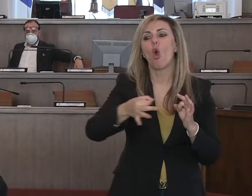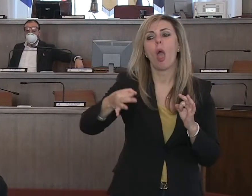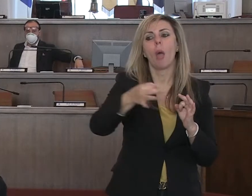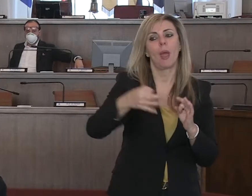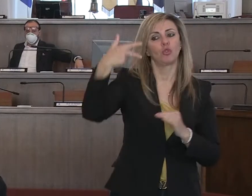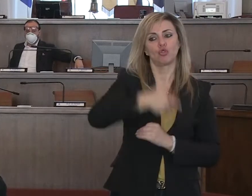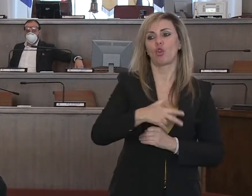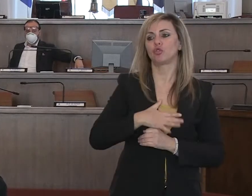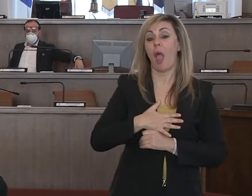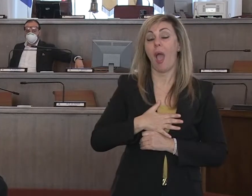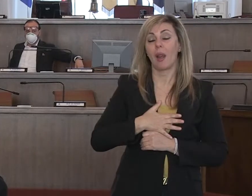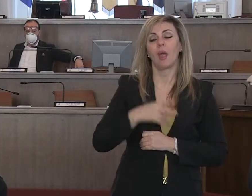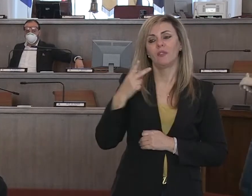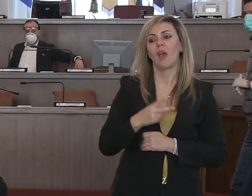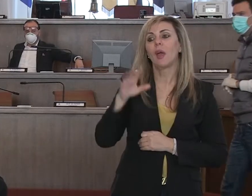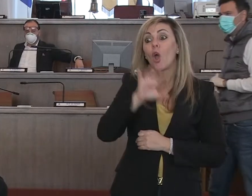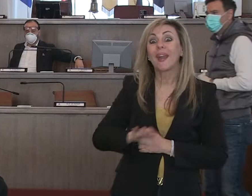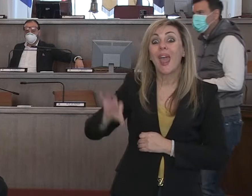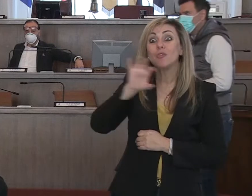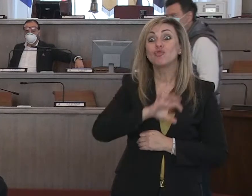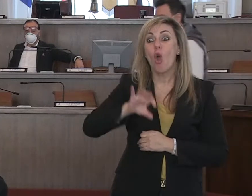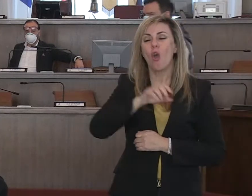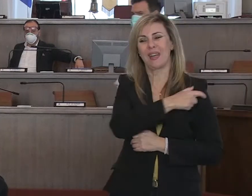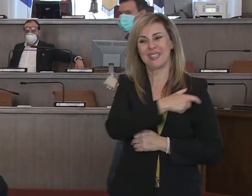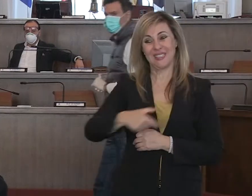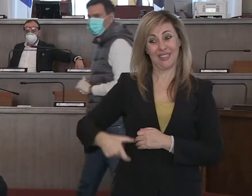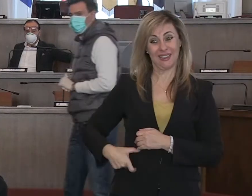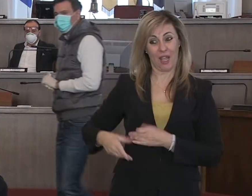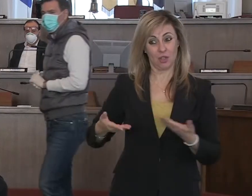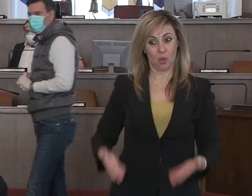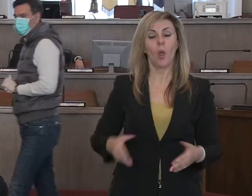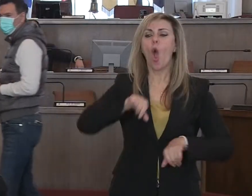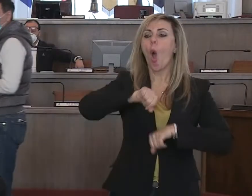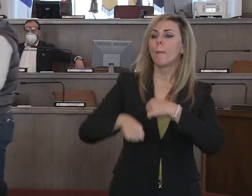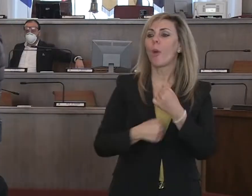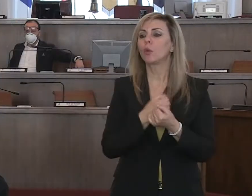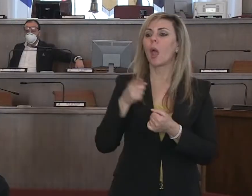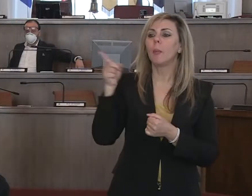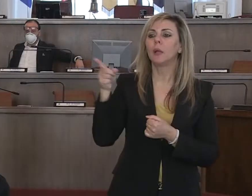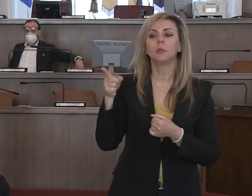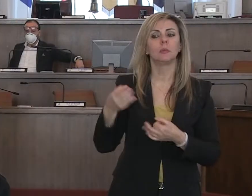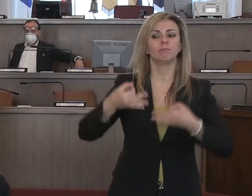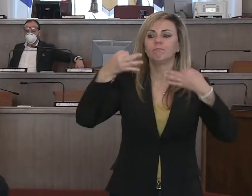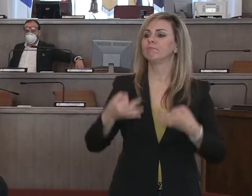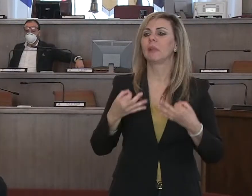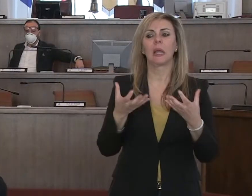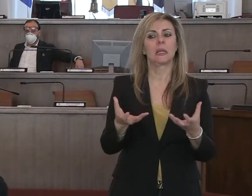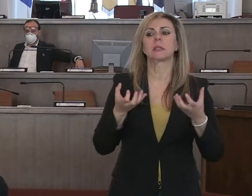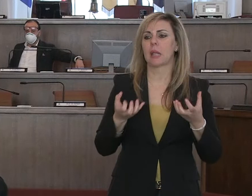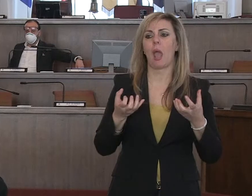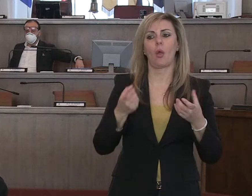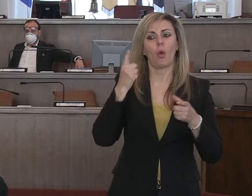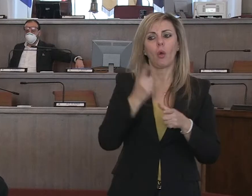che nella nostra regione molti sindaci con ben comportamenti, ben indirizzi hanno attuato, ma che